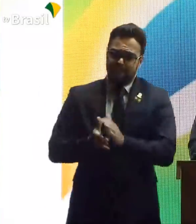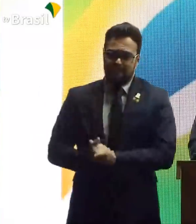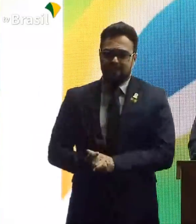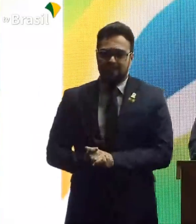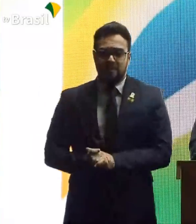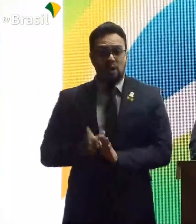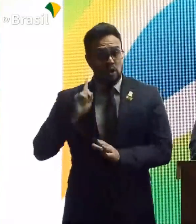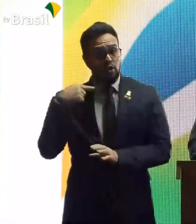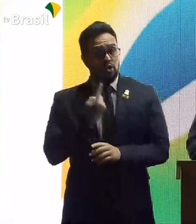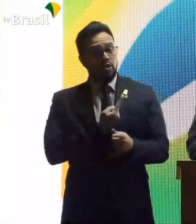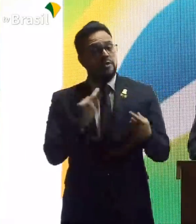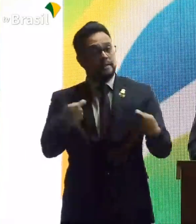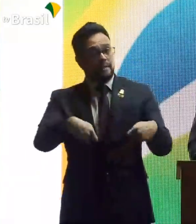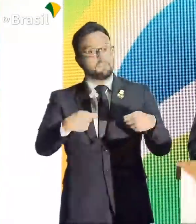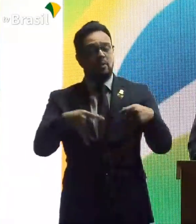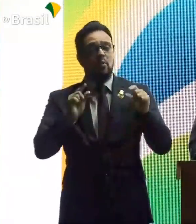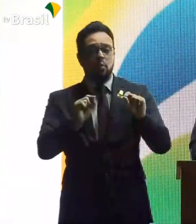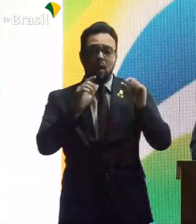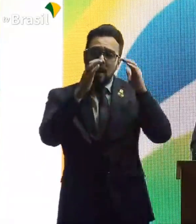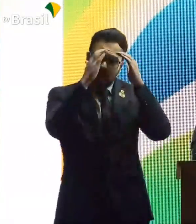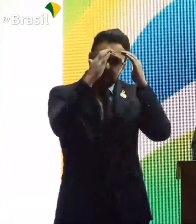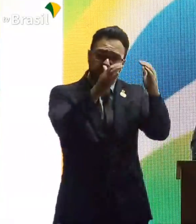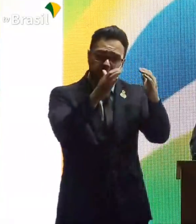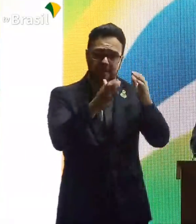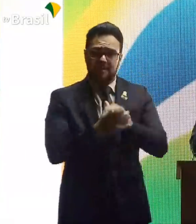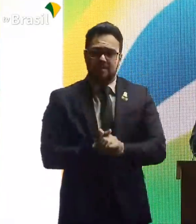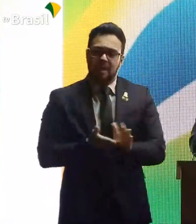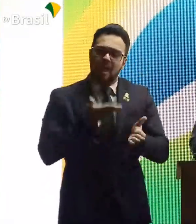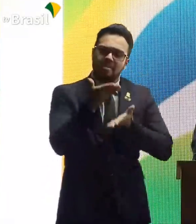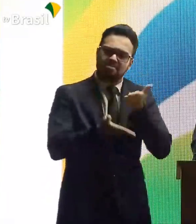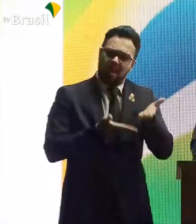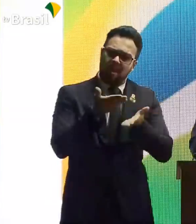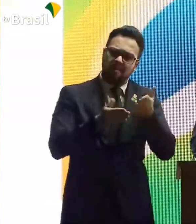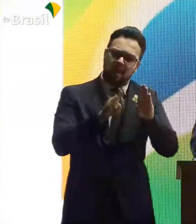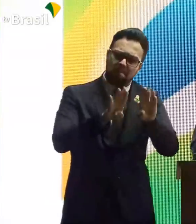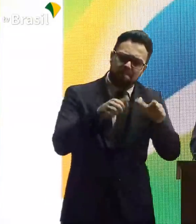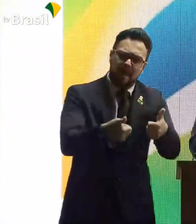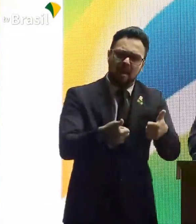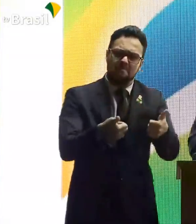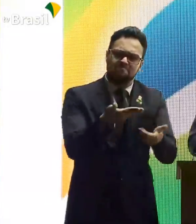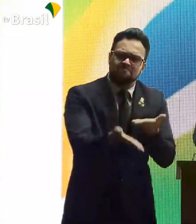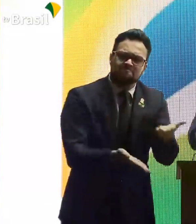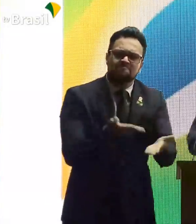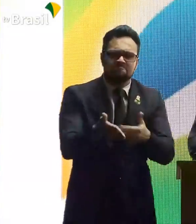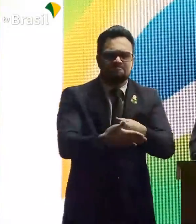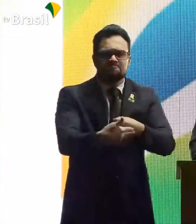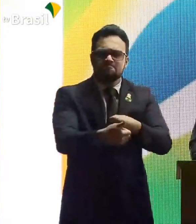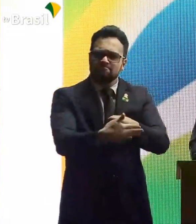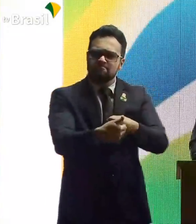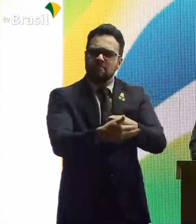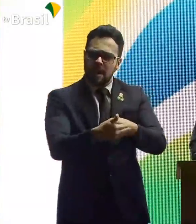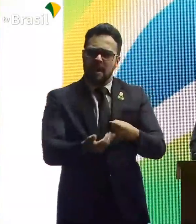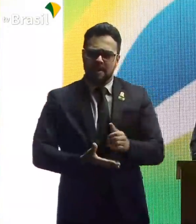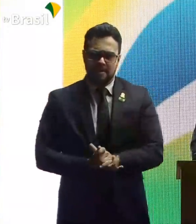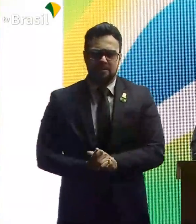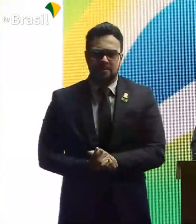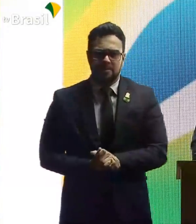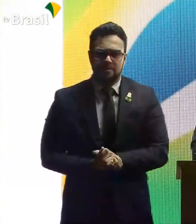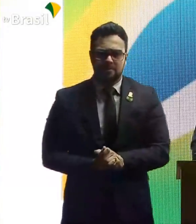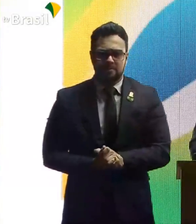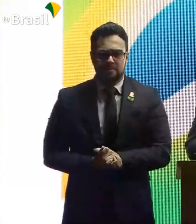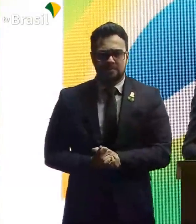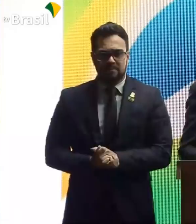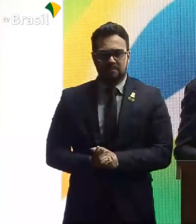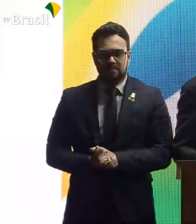Nós devemos ter respeito. tratar com dignidade, com afeição, com carinho, a nossa